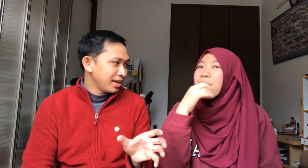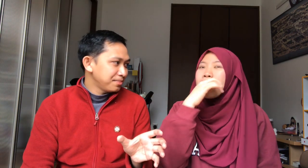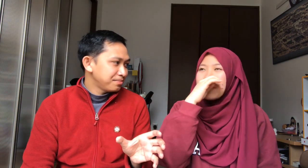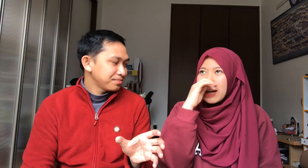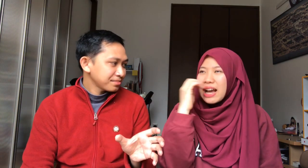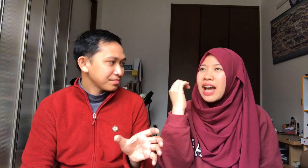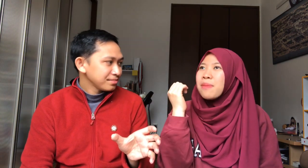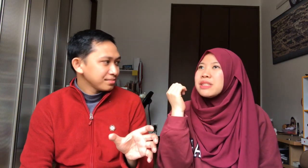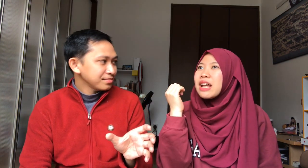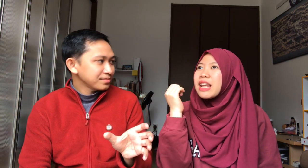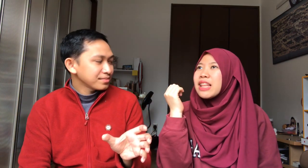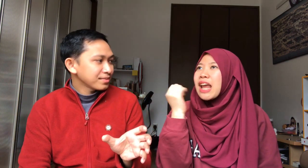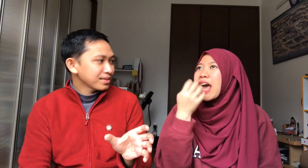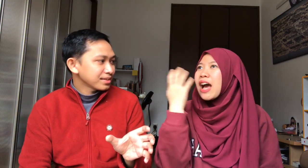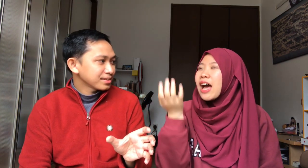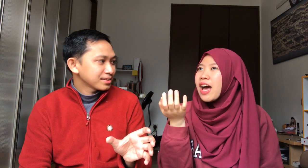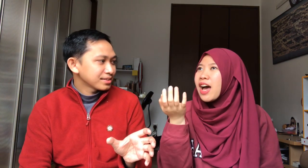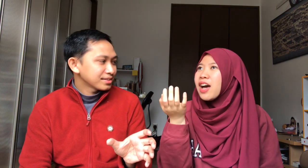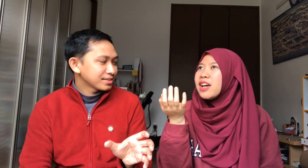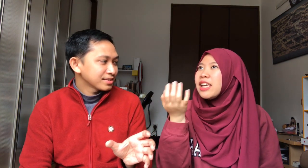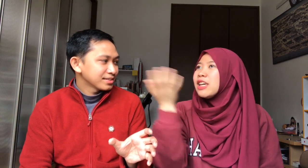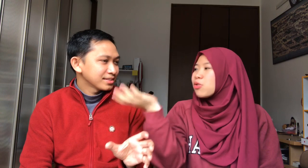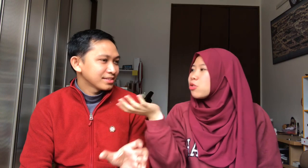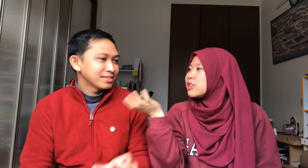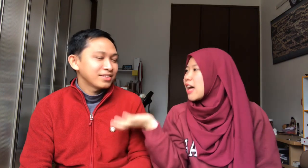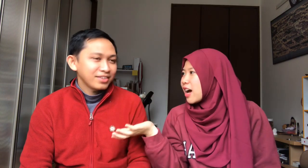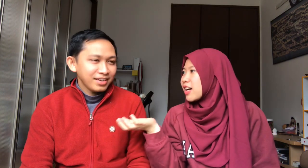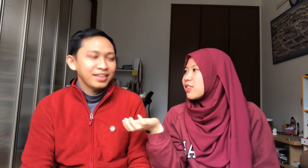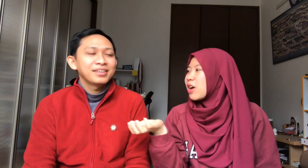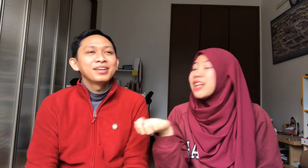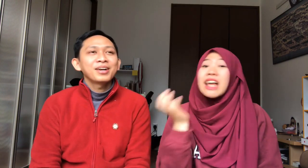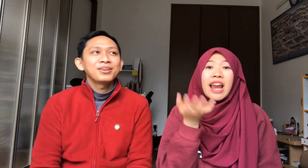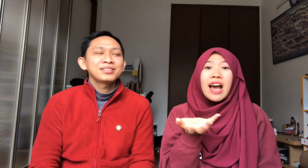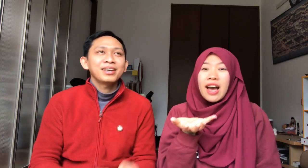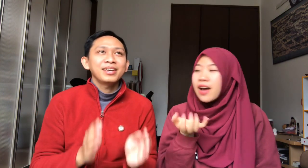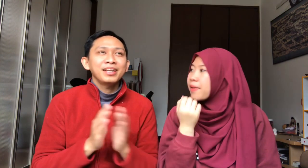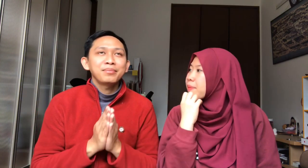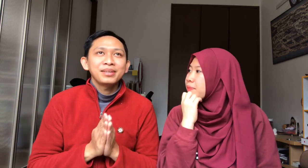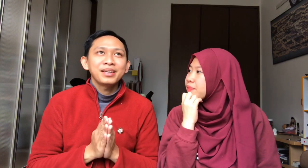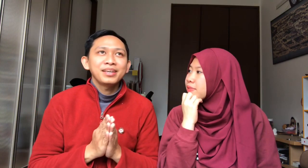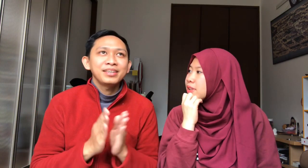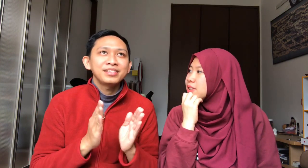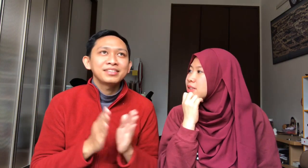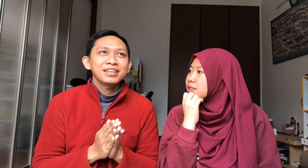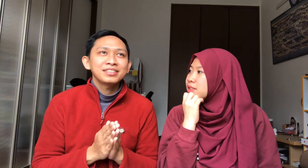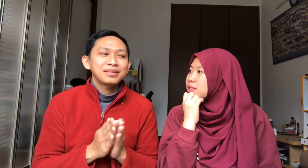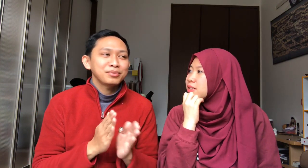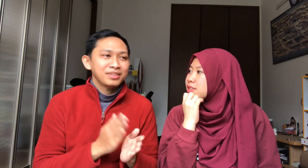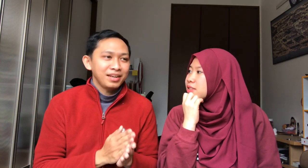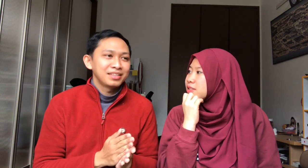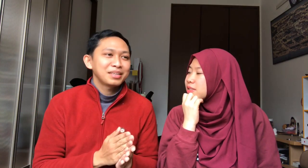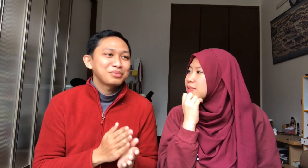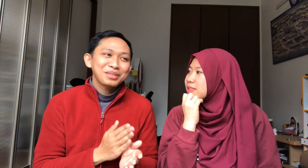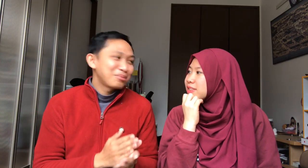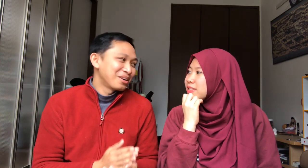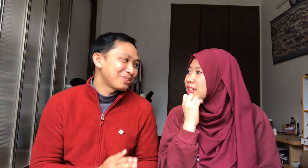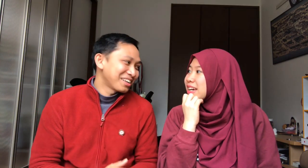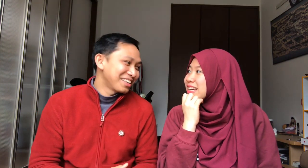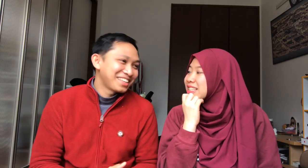Nama keluarga Kayak misalnya Tanaka Hiro Sam Kalau saya namanya Hijrah Saputra Saputra bukan keluarga